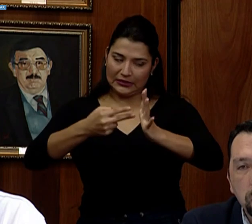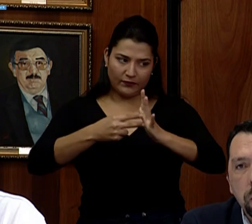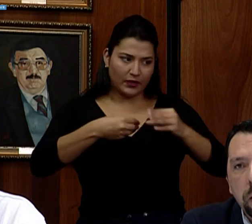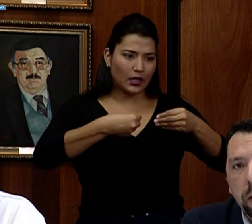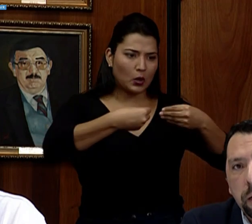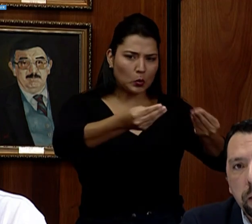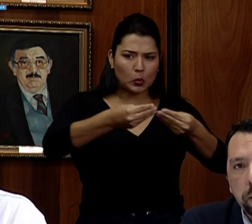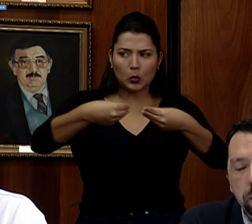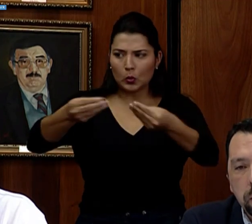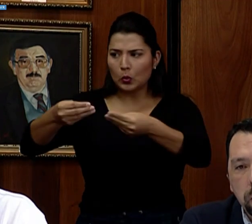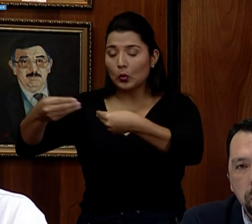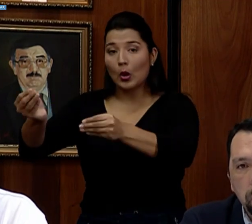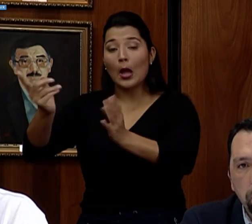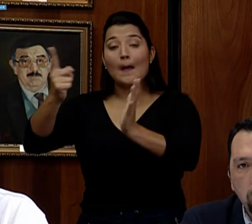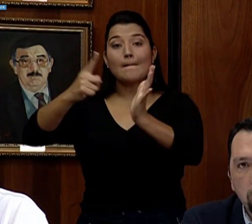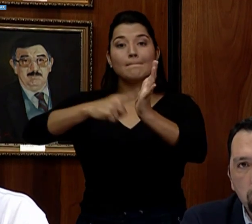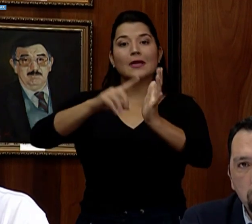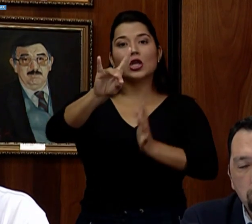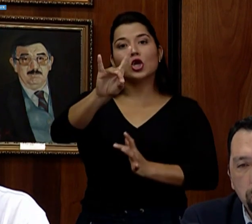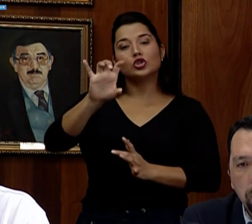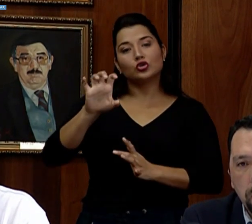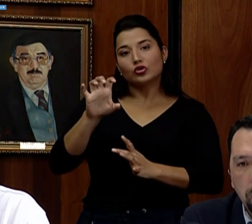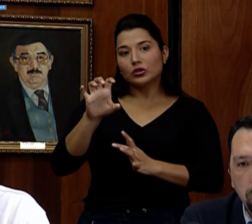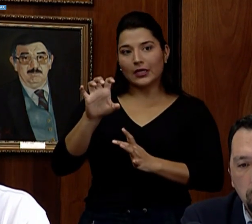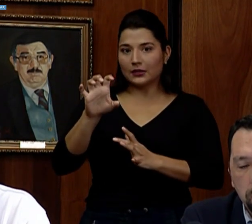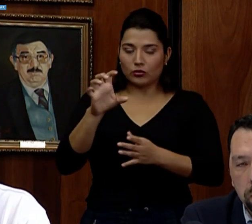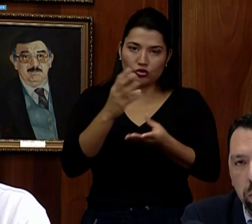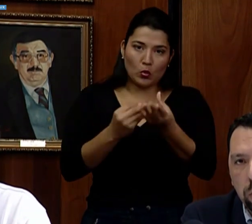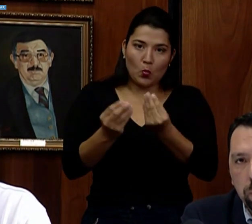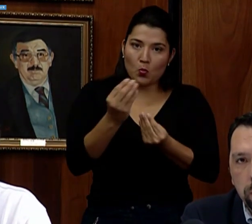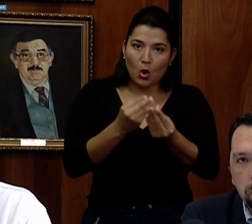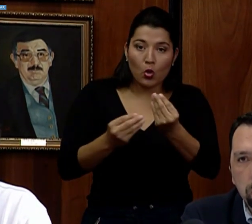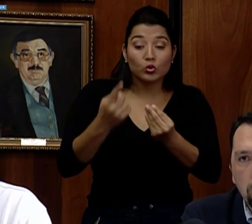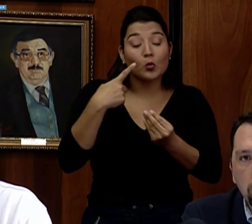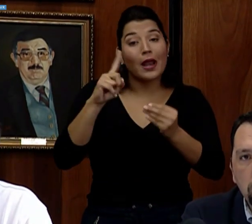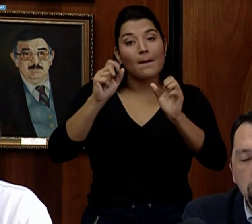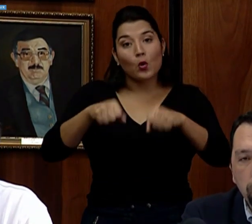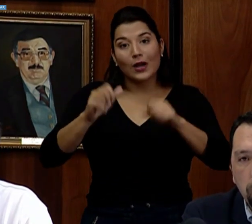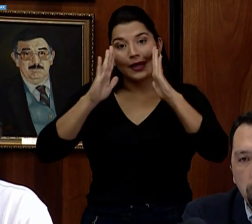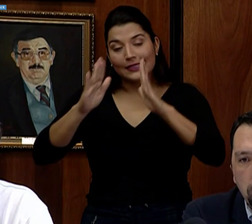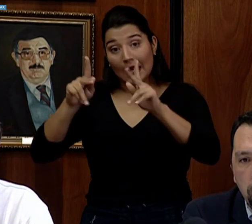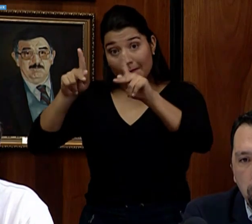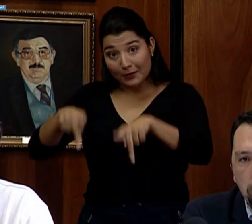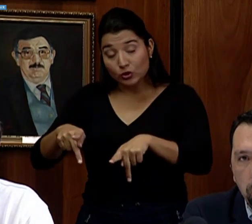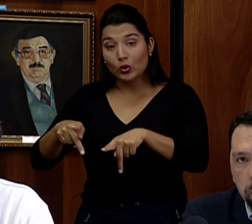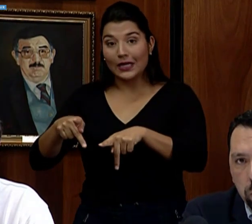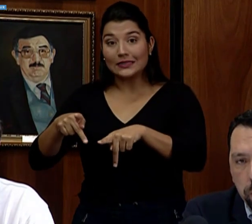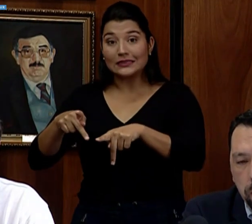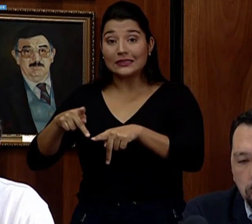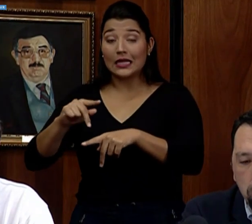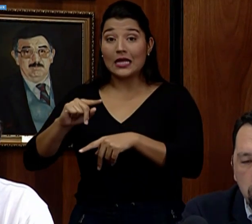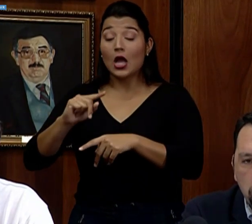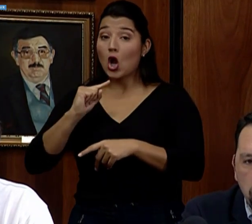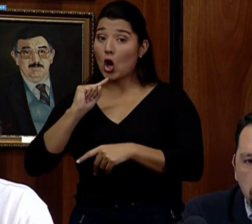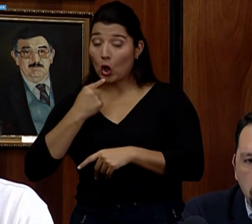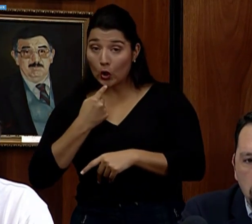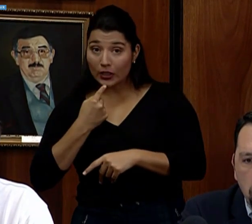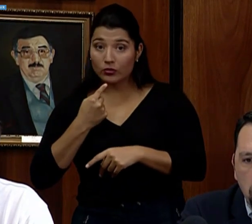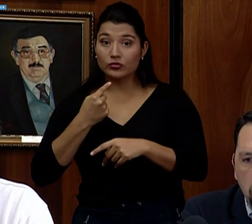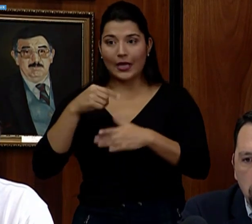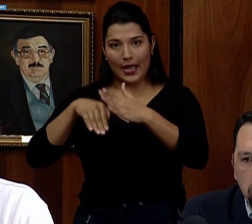líneas de productos para la atención de los pacientes crónicos e intrahospitalarios.